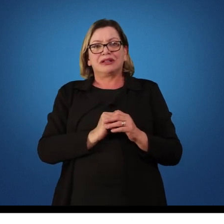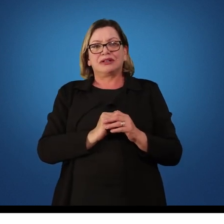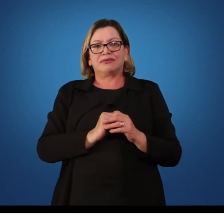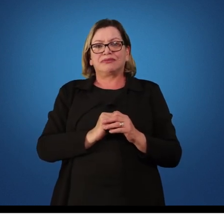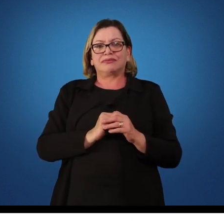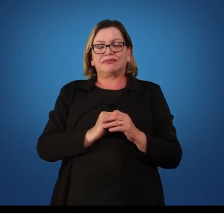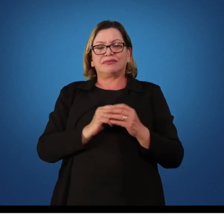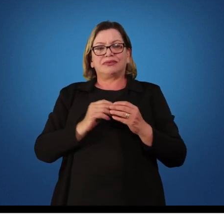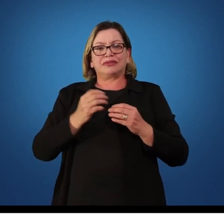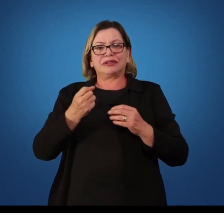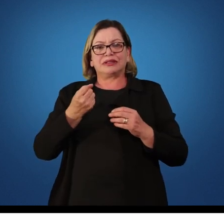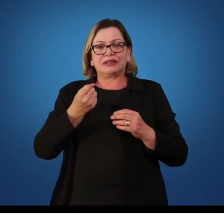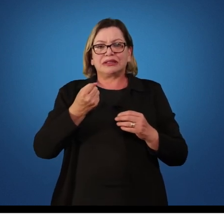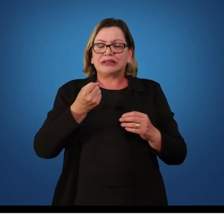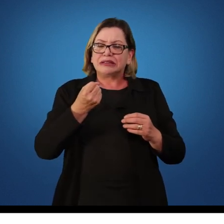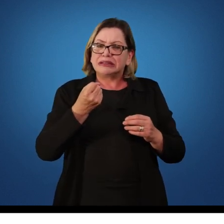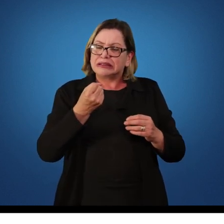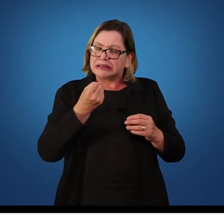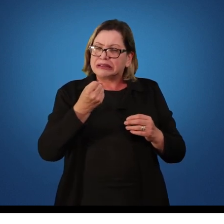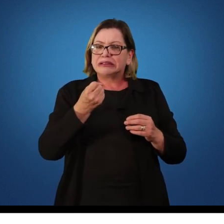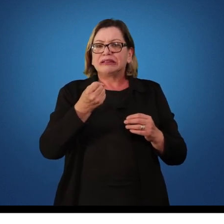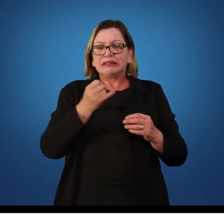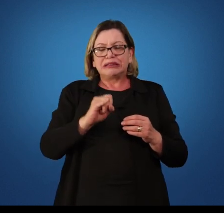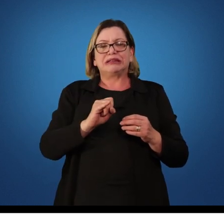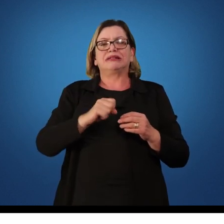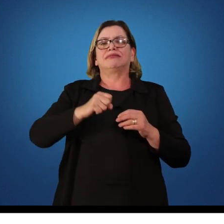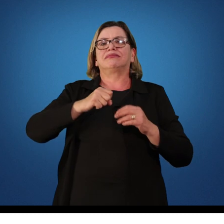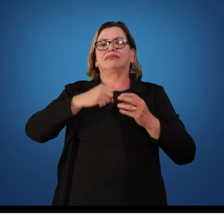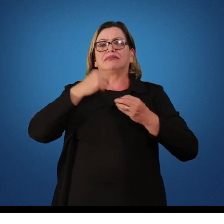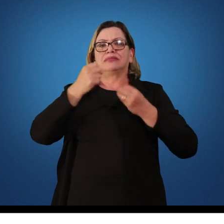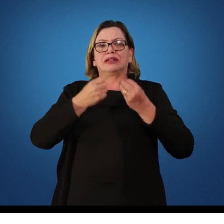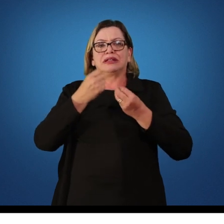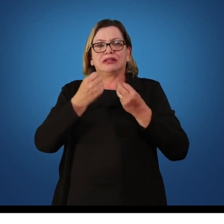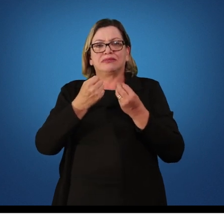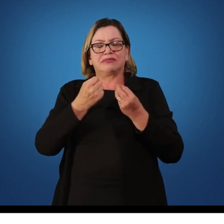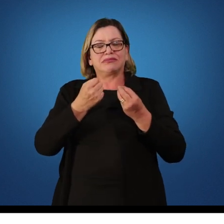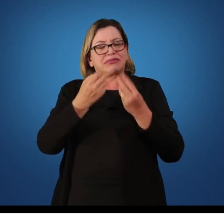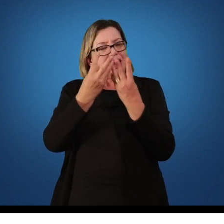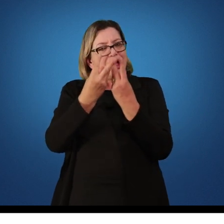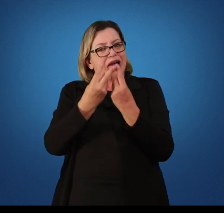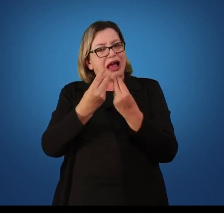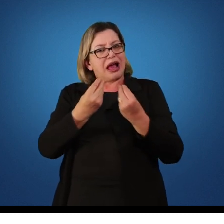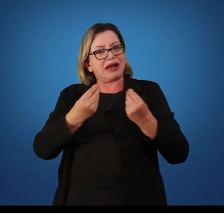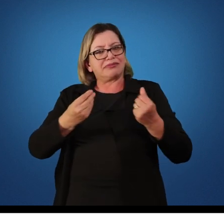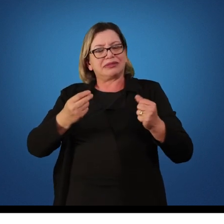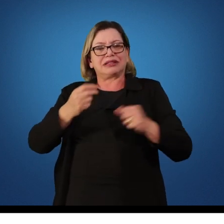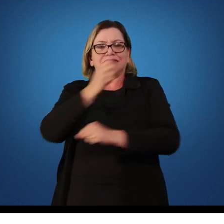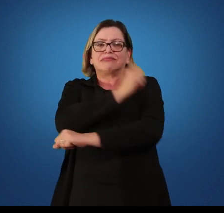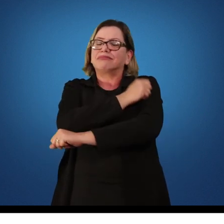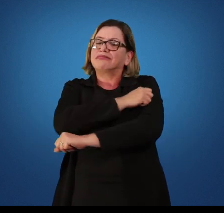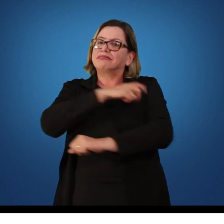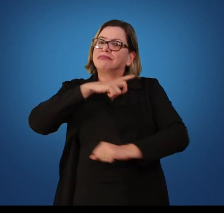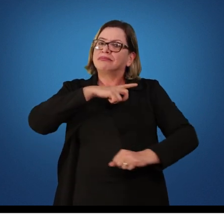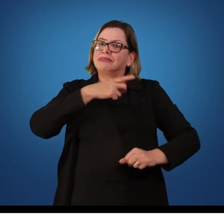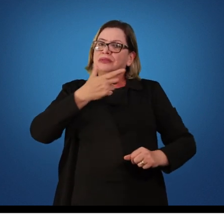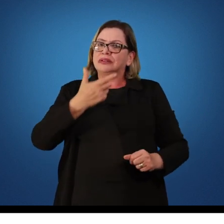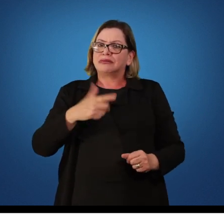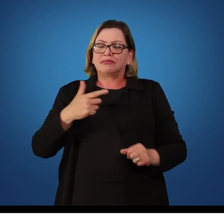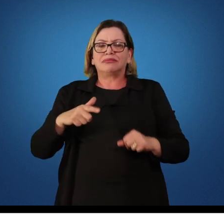Quando o processo de aprendizagem, em uma habilidade que o aluno não tem nenhum tipo de conhecimento,